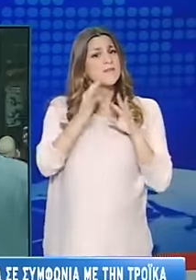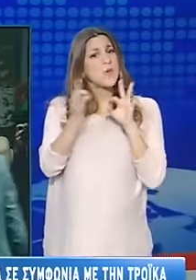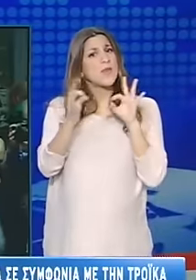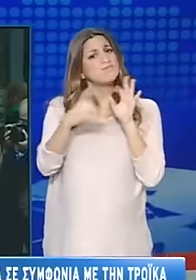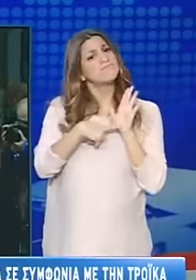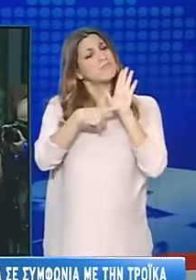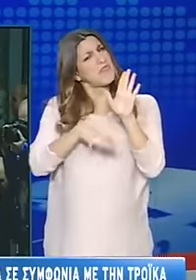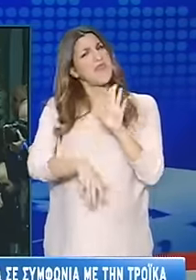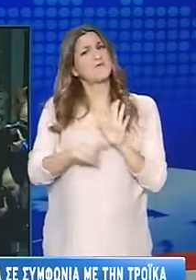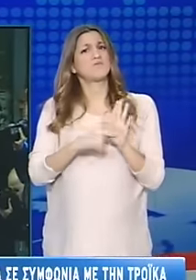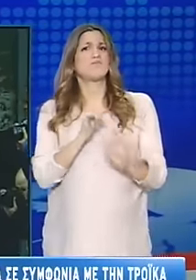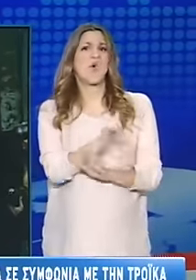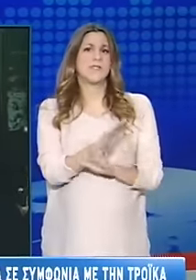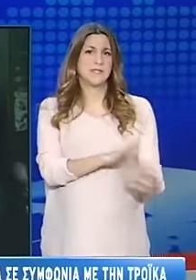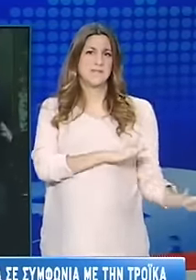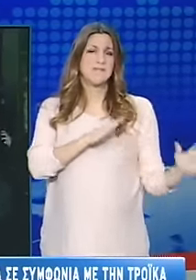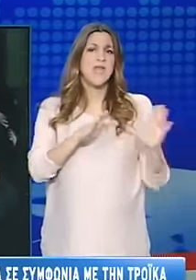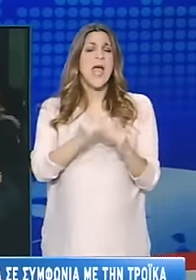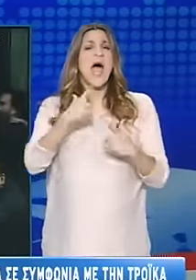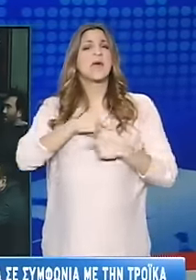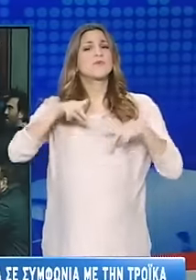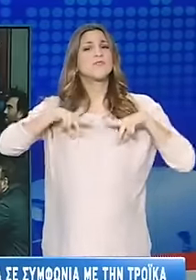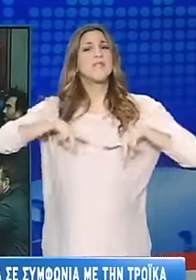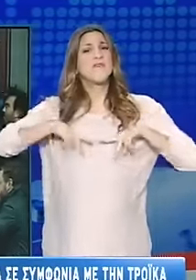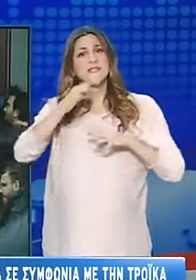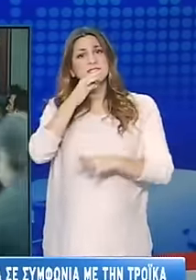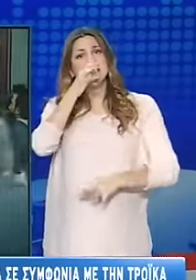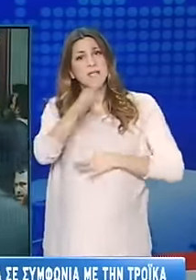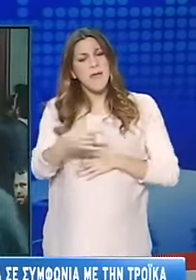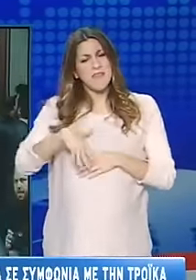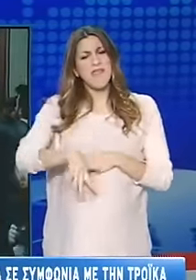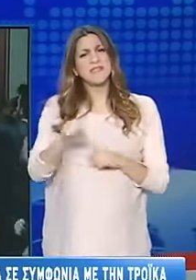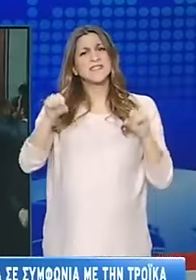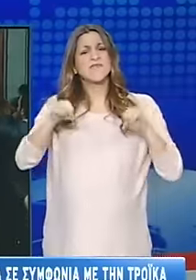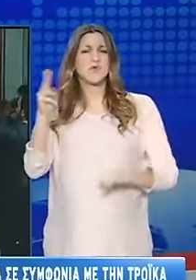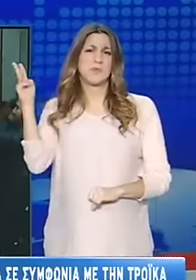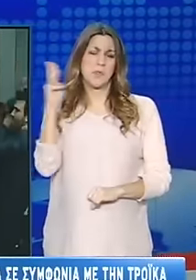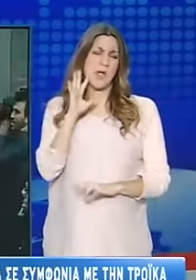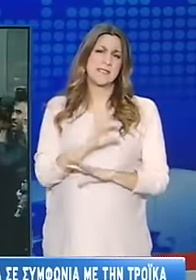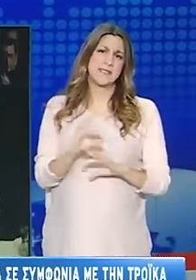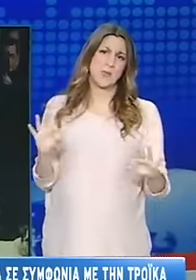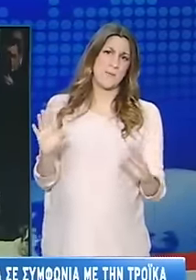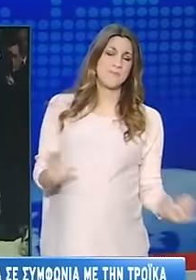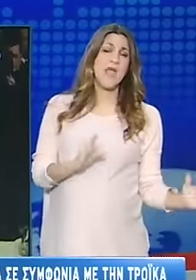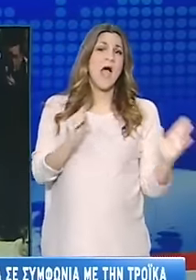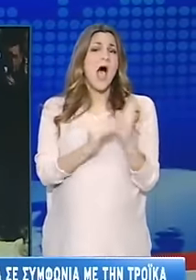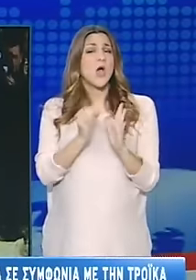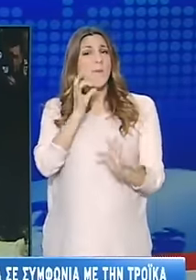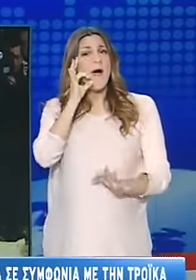διεθνούς οργανισμού. Ο κυβερνητικός εκπρόσωπος δήλωσε ότι είμαστε πολύ κοντά σε συμφωνία με την Τρόικα. Παράλληλα, εξέφρασε την πεποίθηση